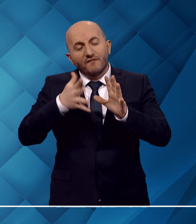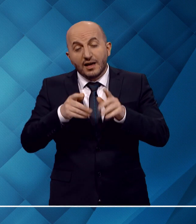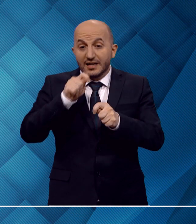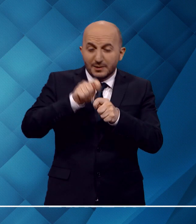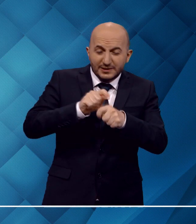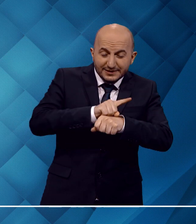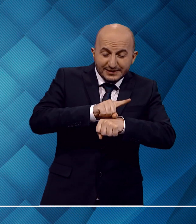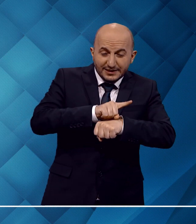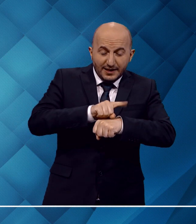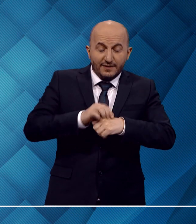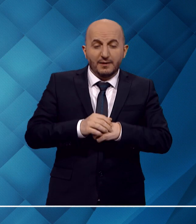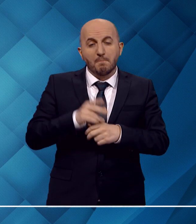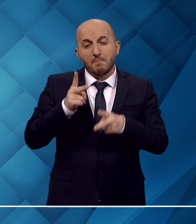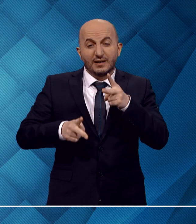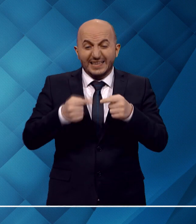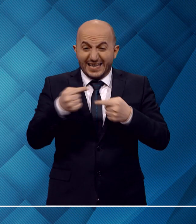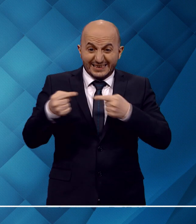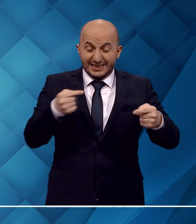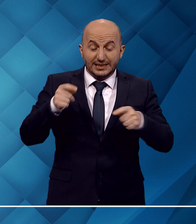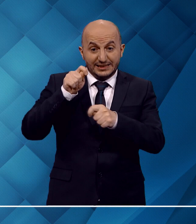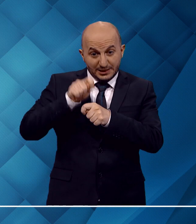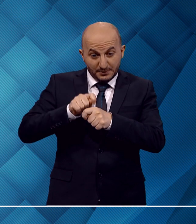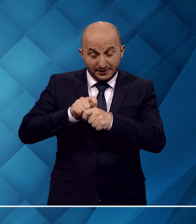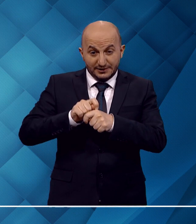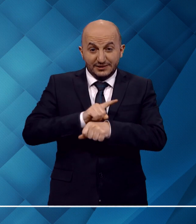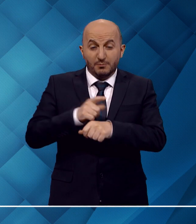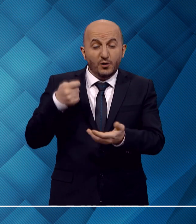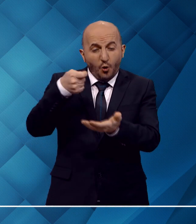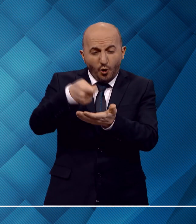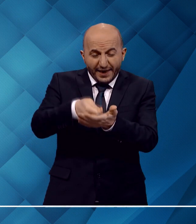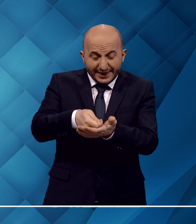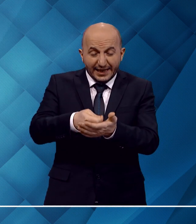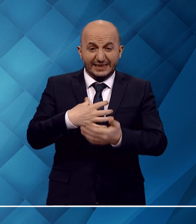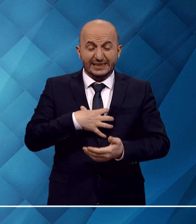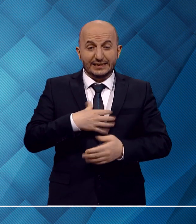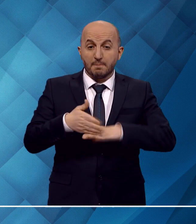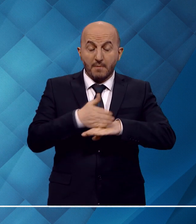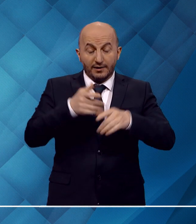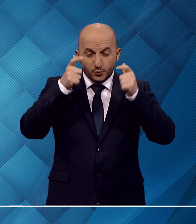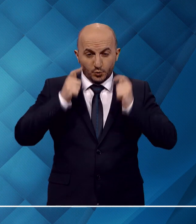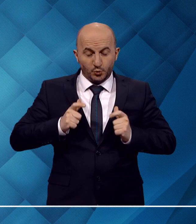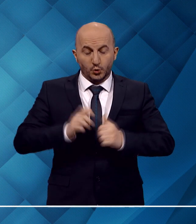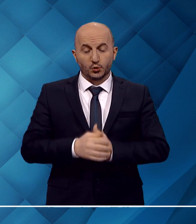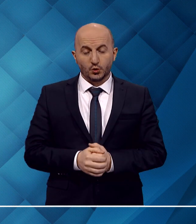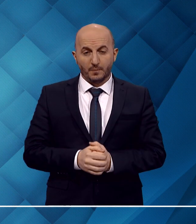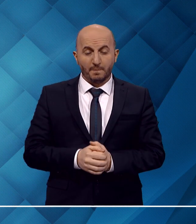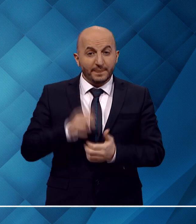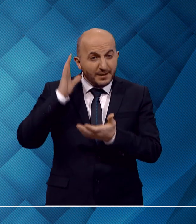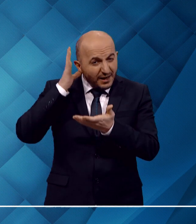sırasında bir takım kusurların işlenmesi halinde ödenen dini, mali yükümlülüktür. İbadetlerle ilgili